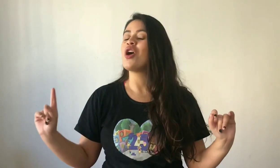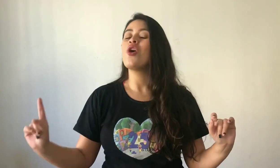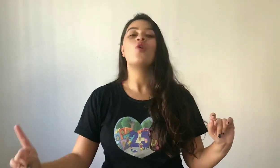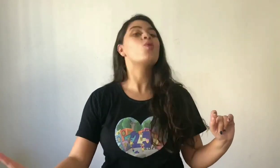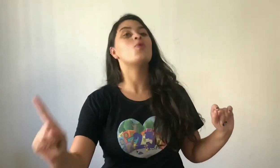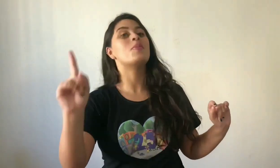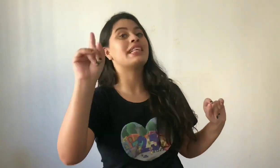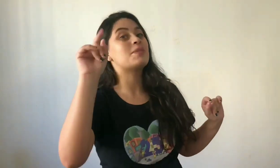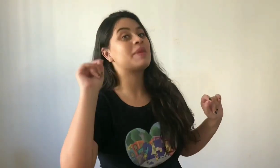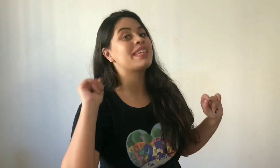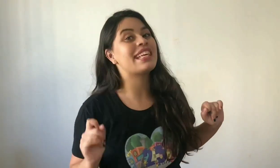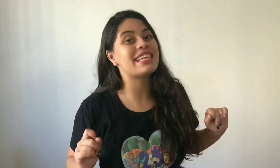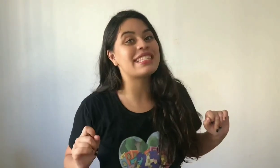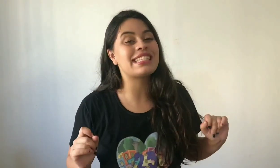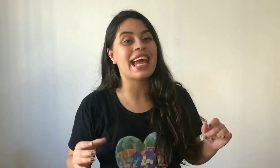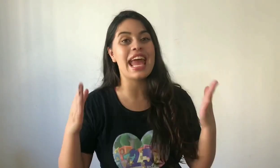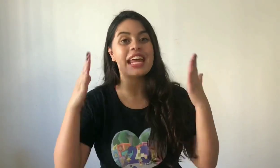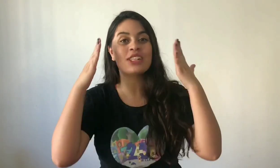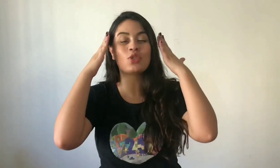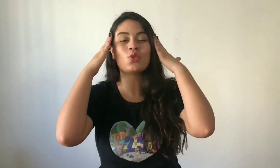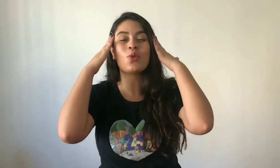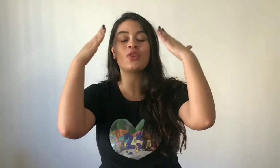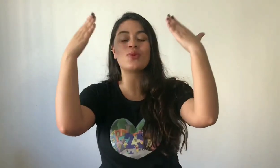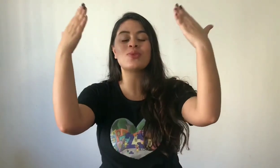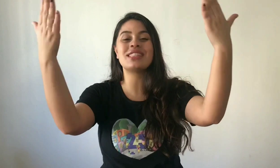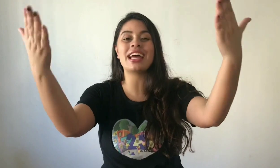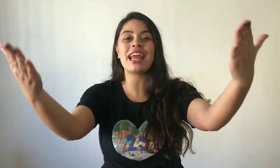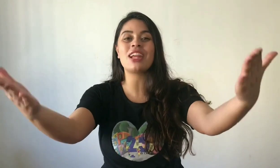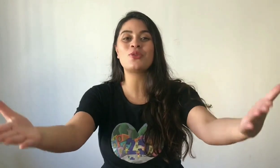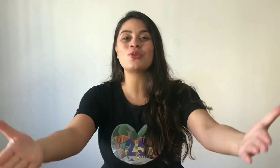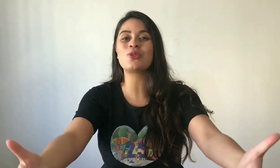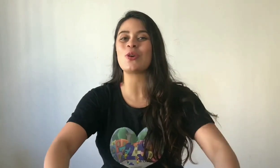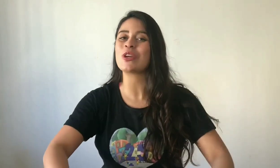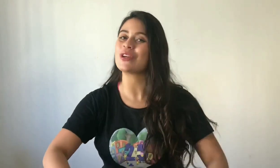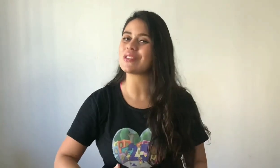Uma das princesas era a sua donzela dos sonhos.